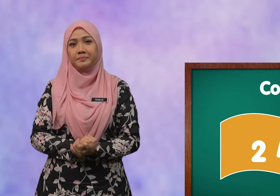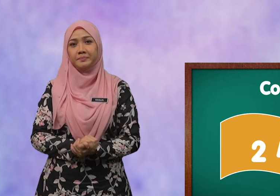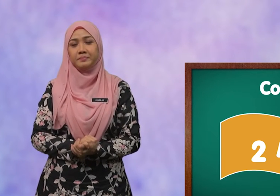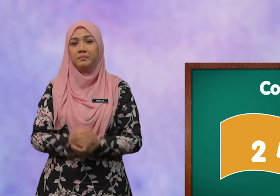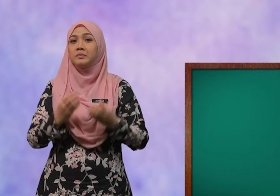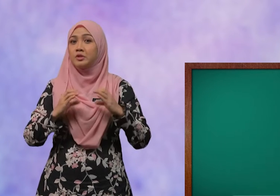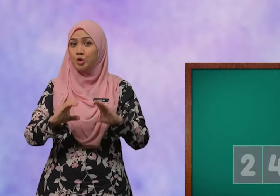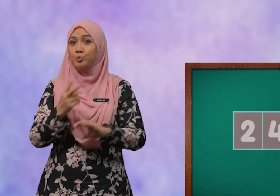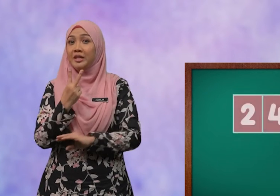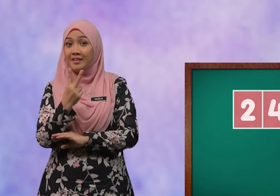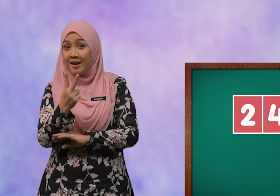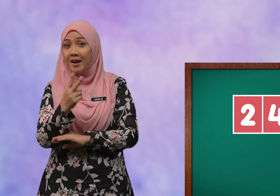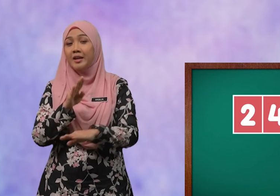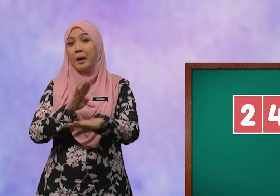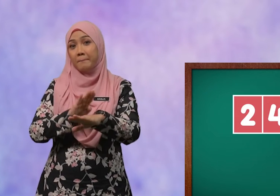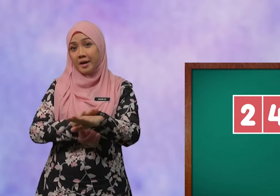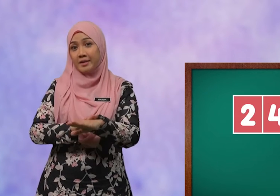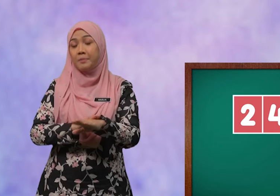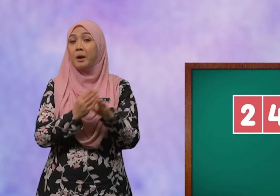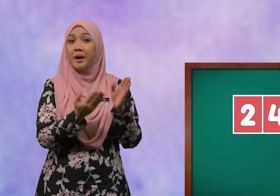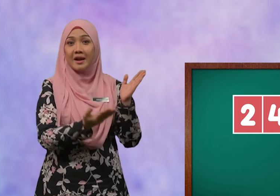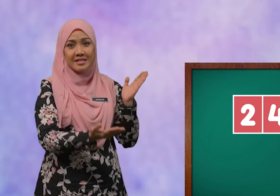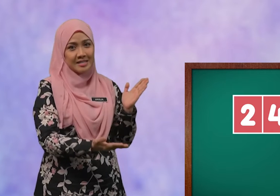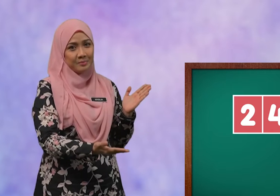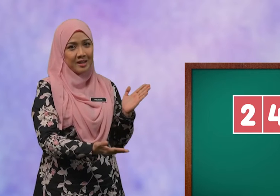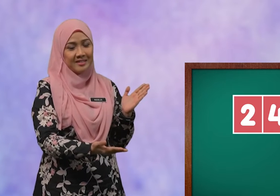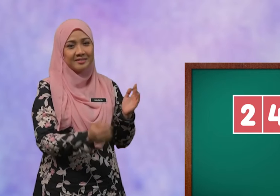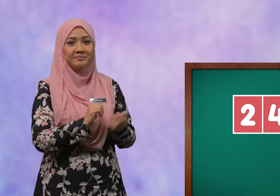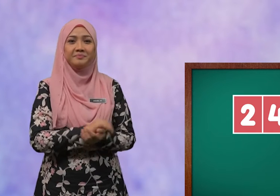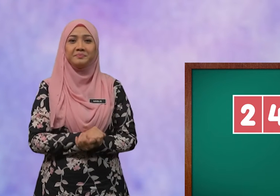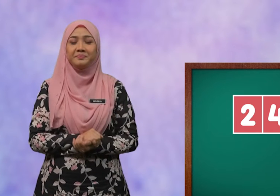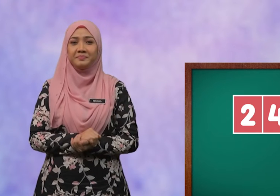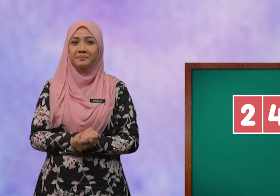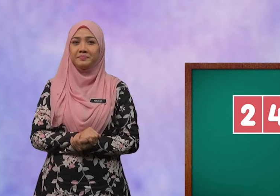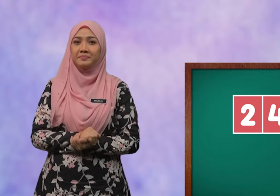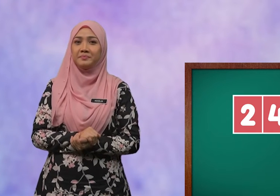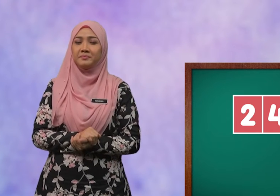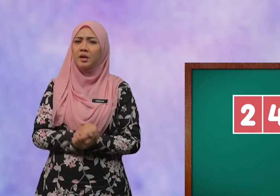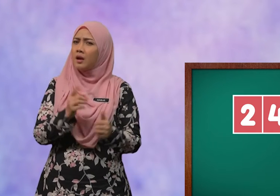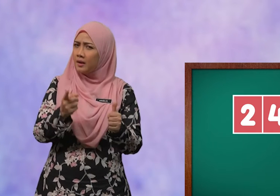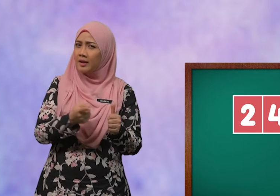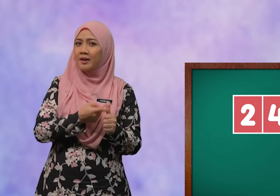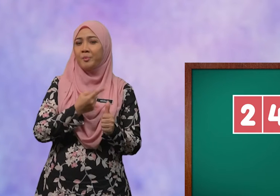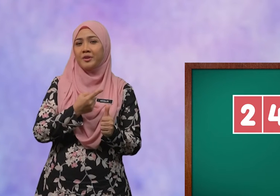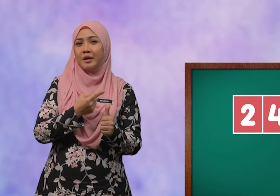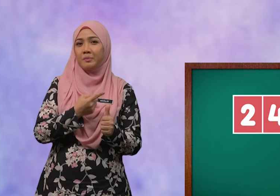Cuba lihat pada paparan di sebelah. Langkah pertama,